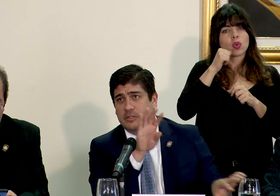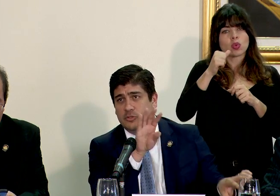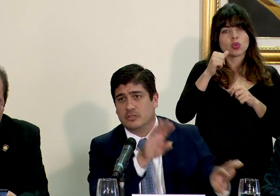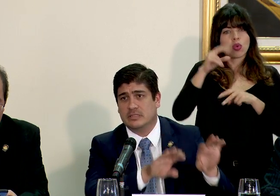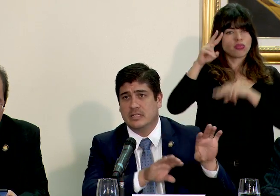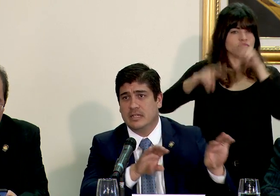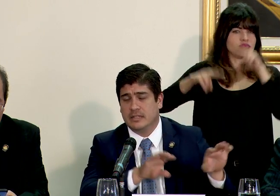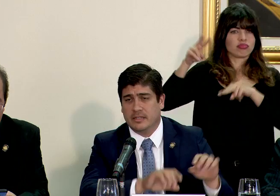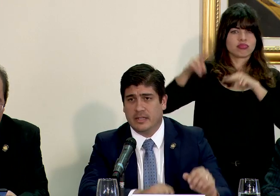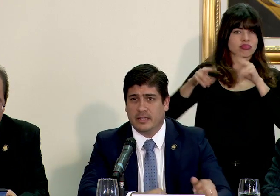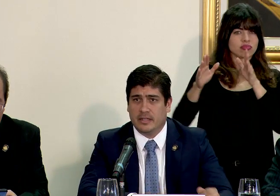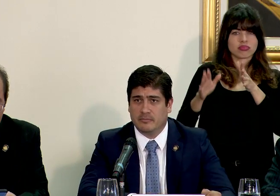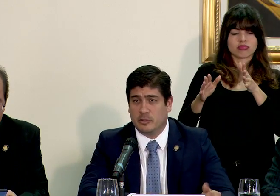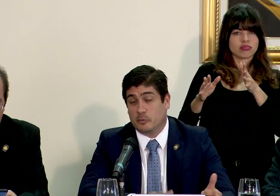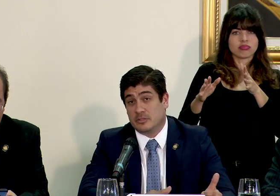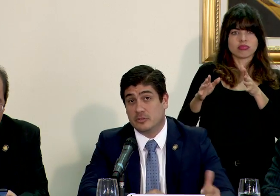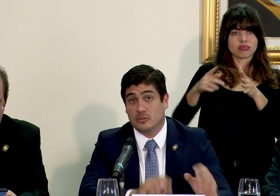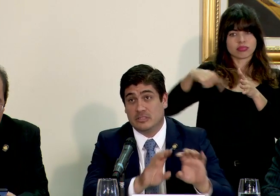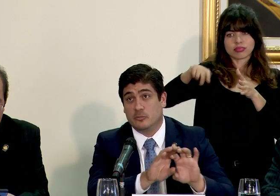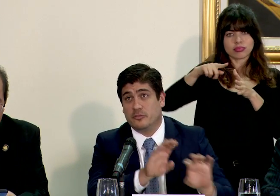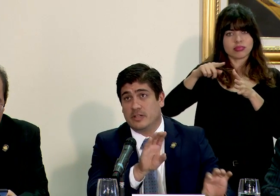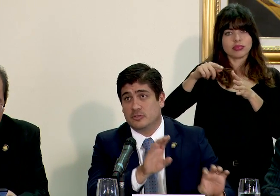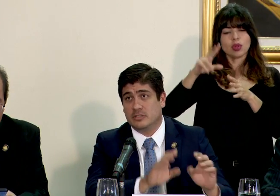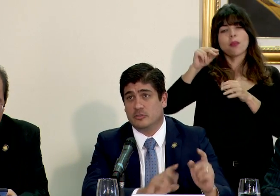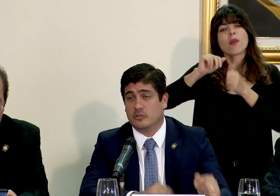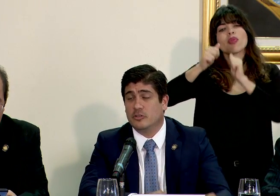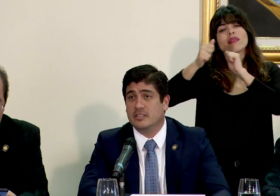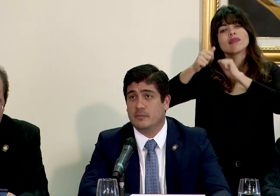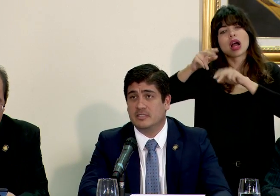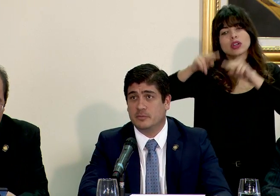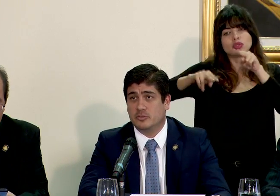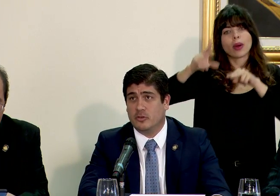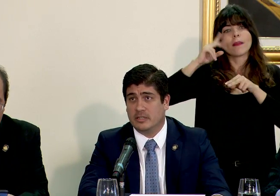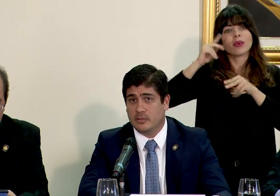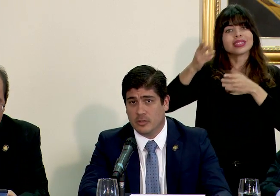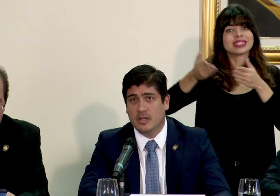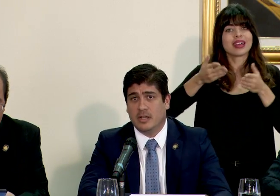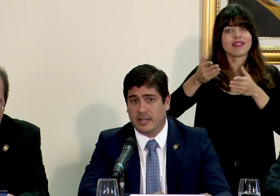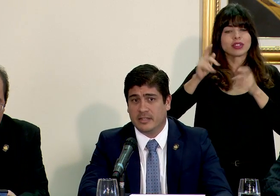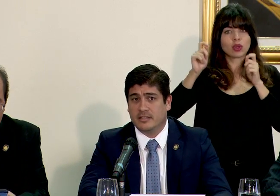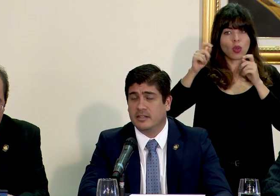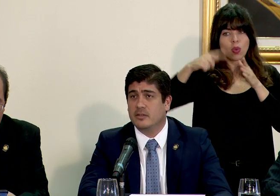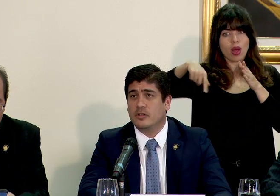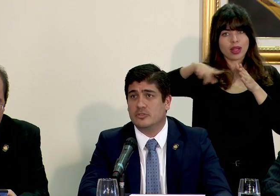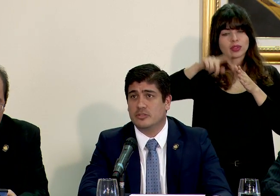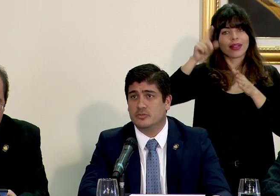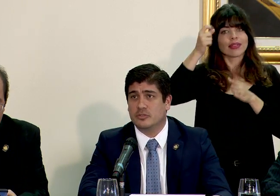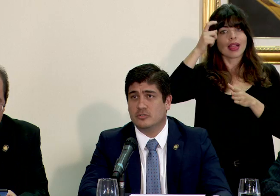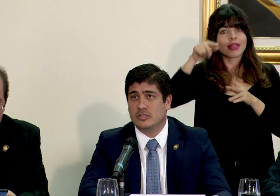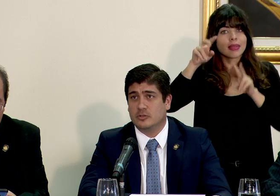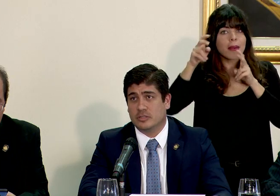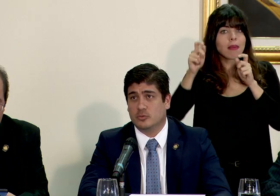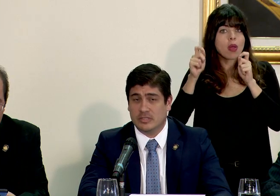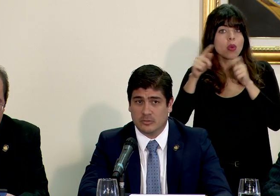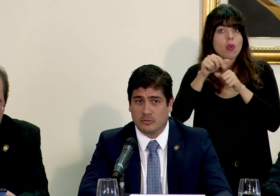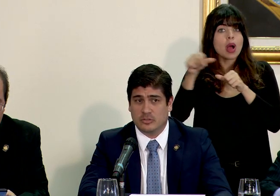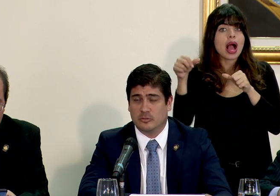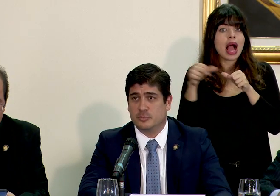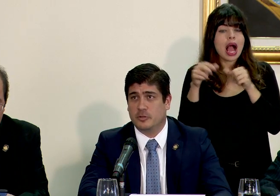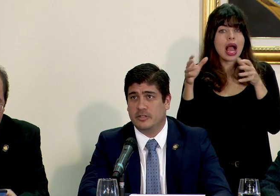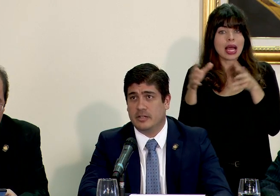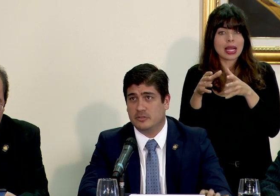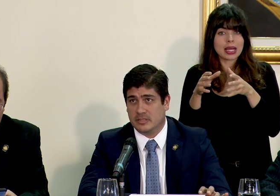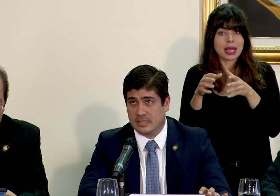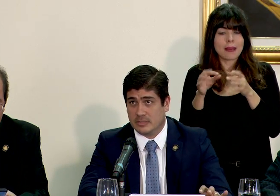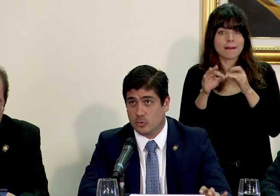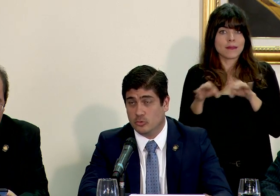estas perturbaciones de perturbaciones no estas modificaciones sobre todo en el tema de servicios educativos hay que entender que educación es uno de los sectores o es uno de los